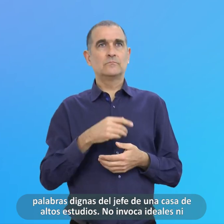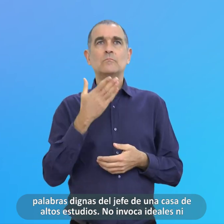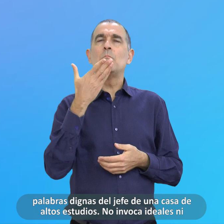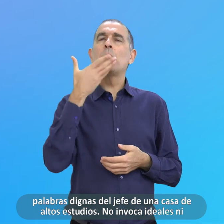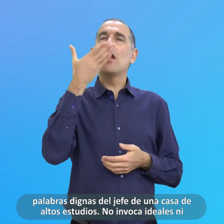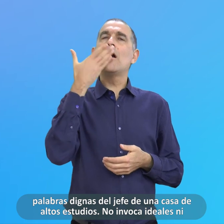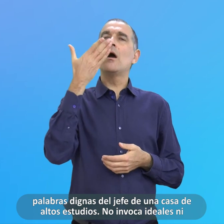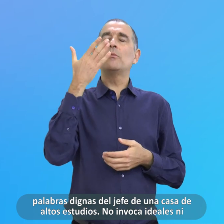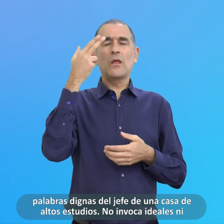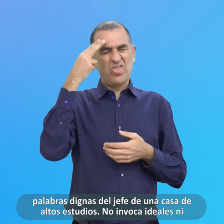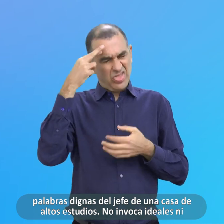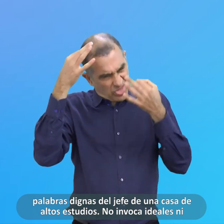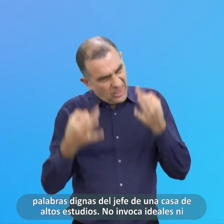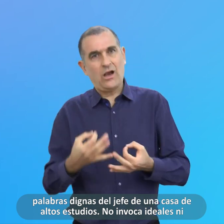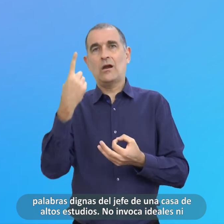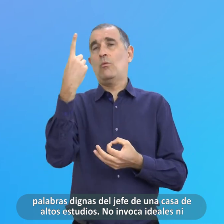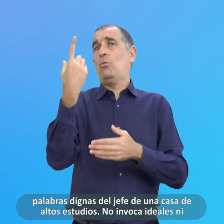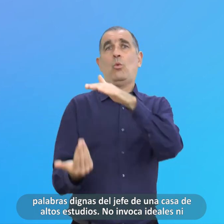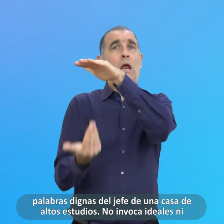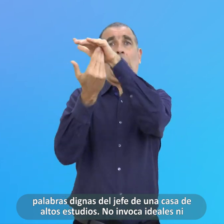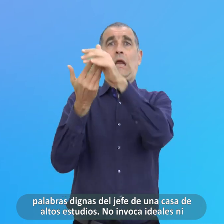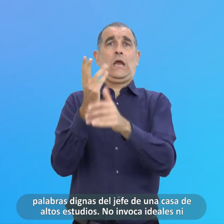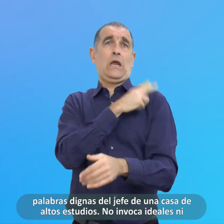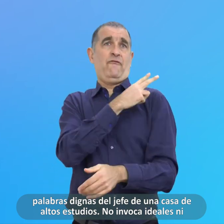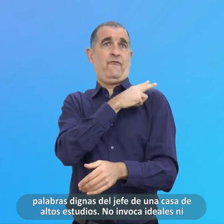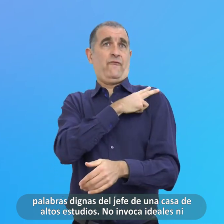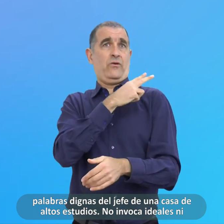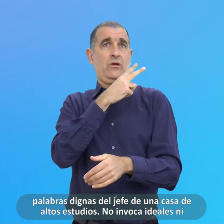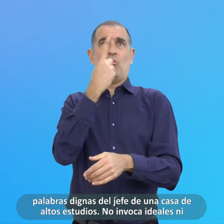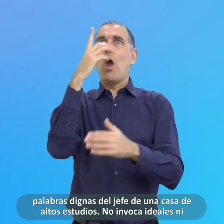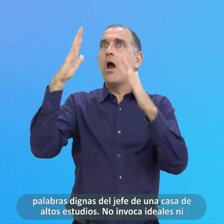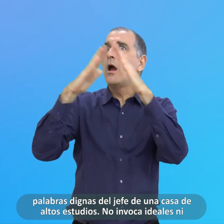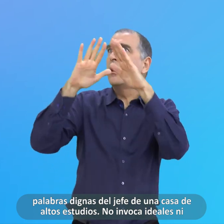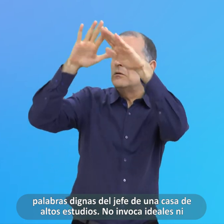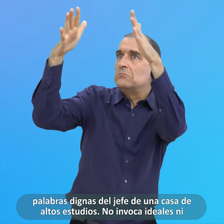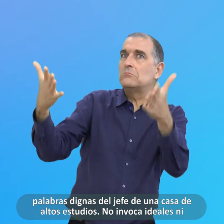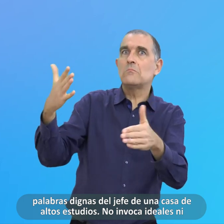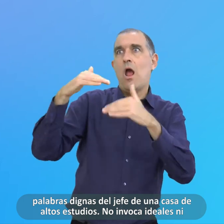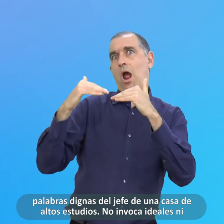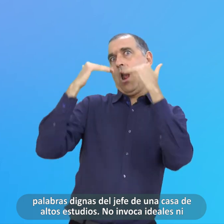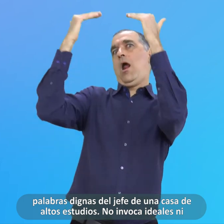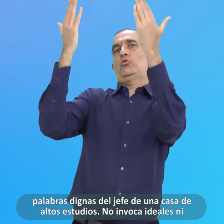Palabras Dignas Del Jefe De Una Casa De Altos